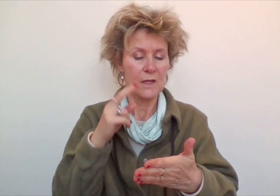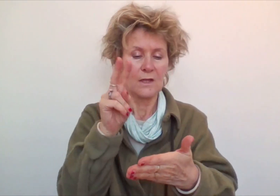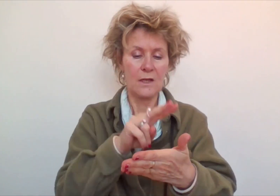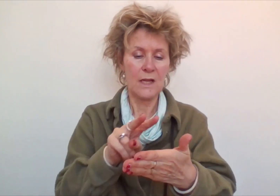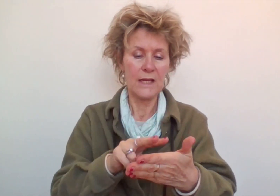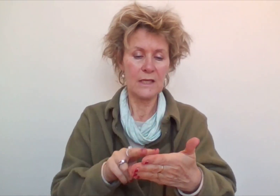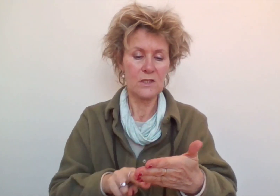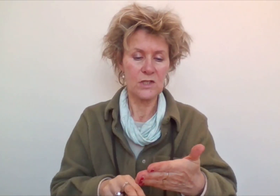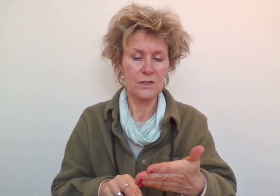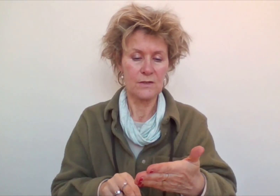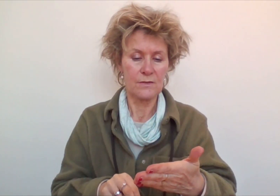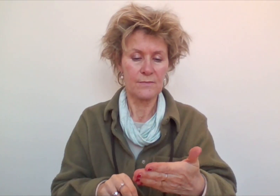Lezen.